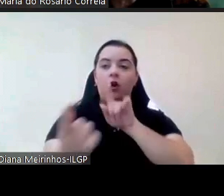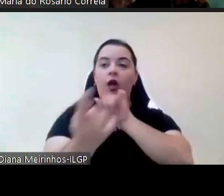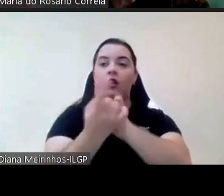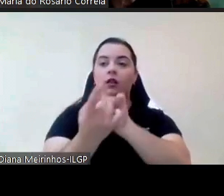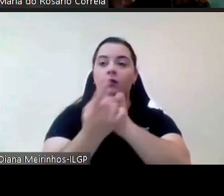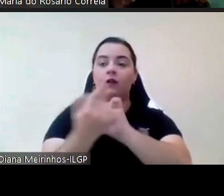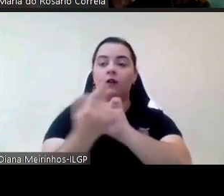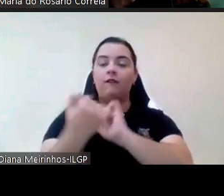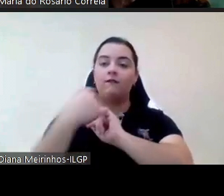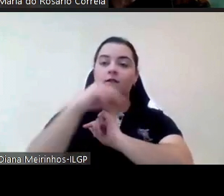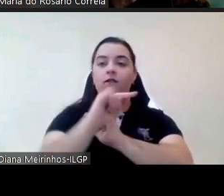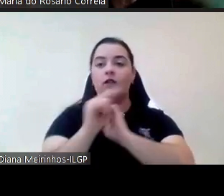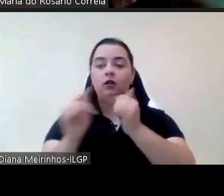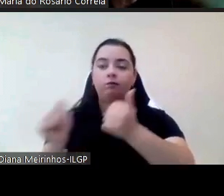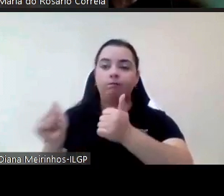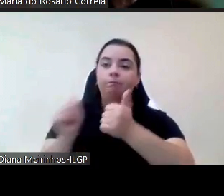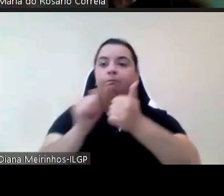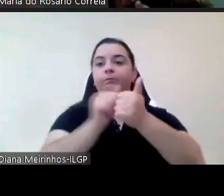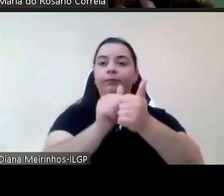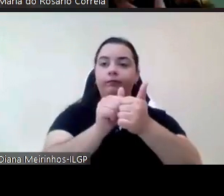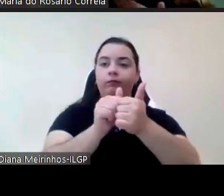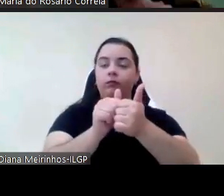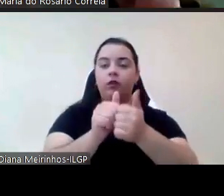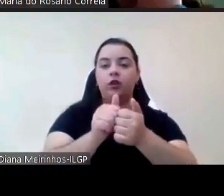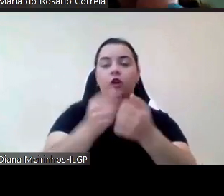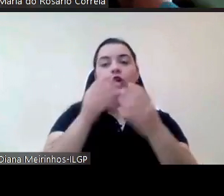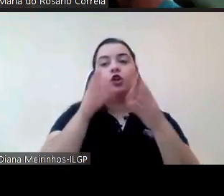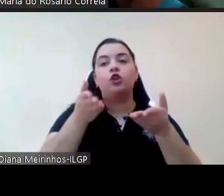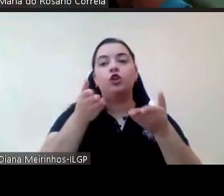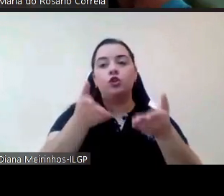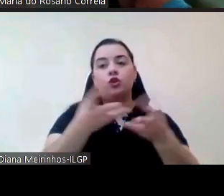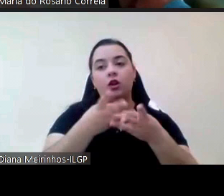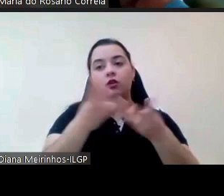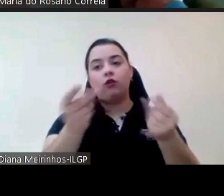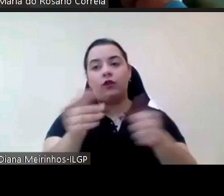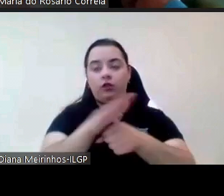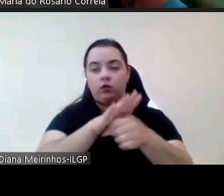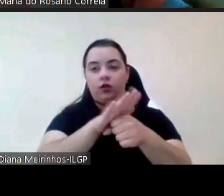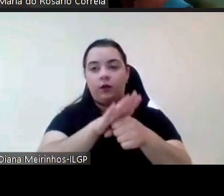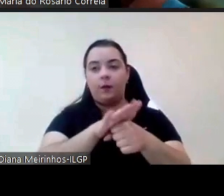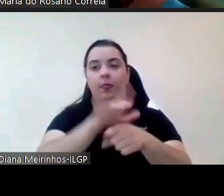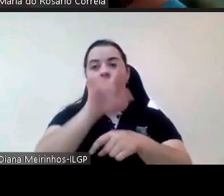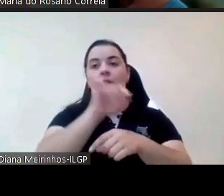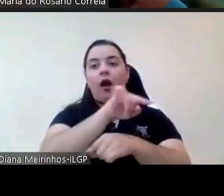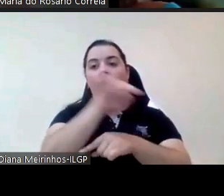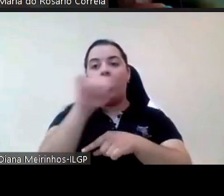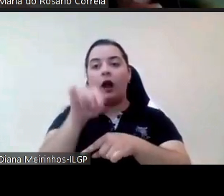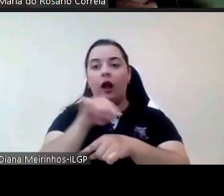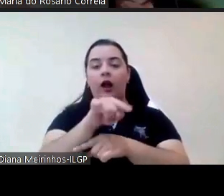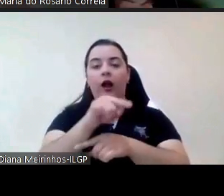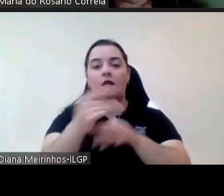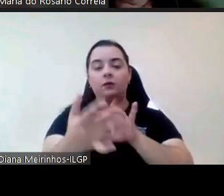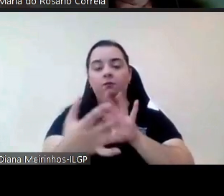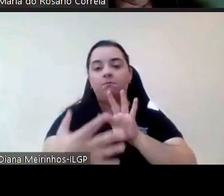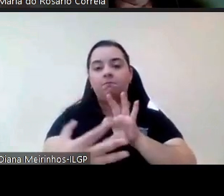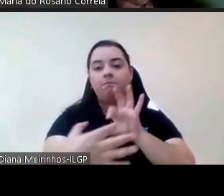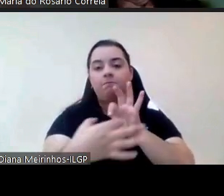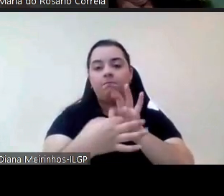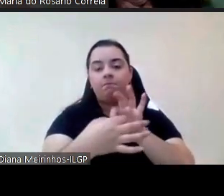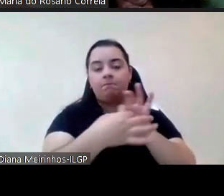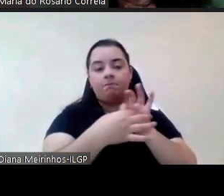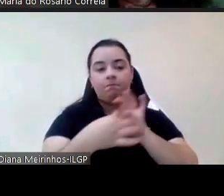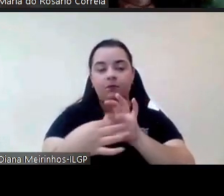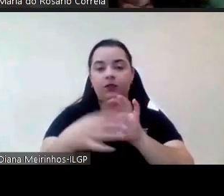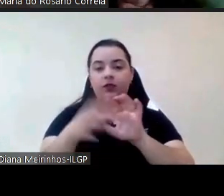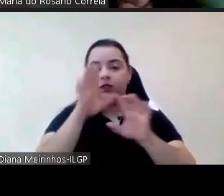e resolve normalmente as situações também temos uma ligação com o fato de pertencer ao ACM